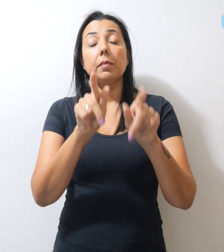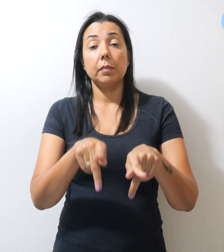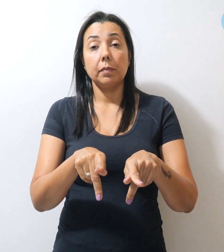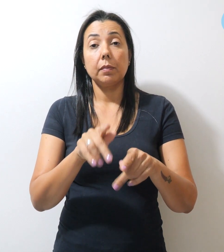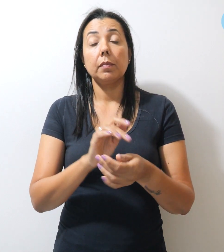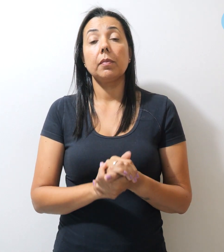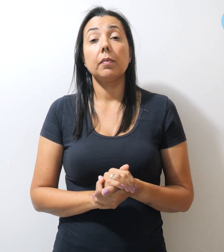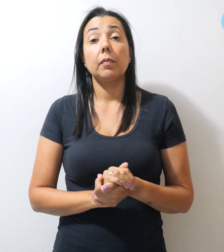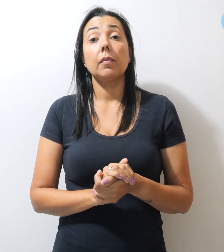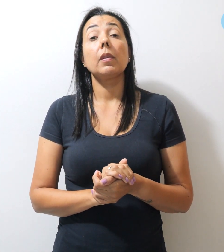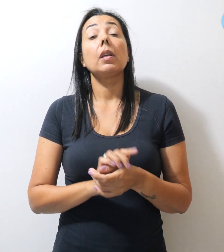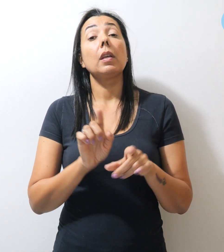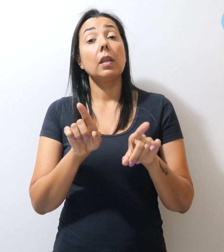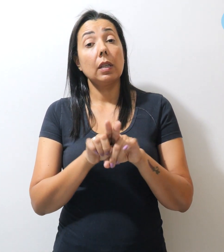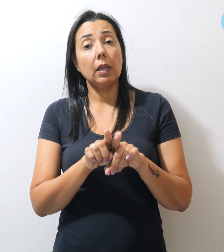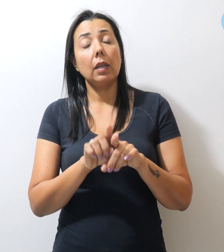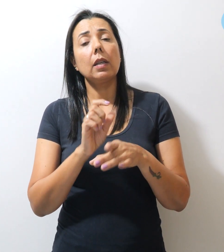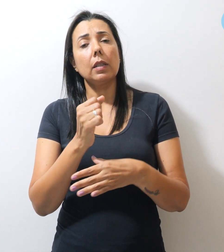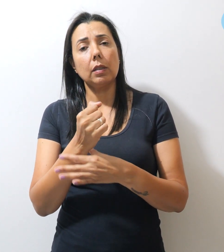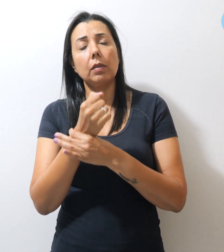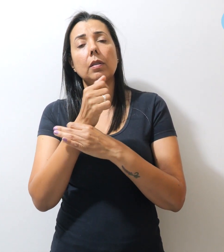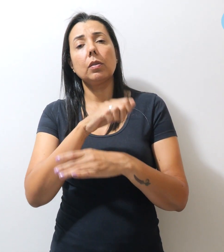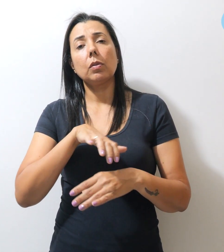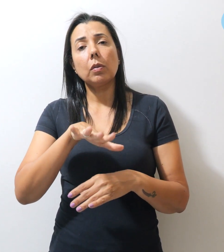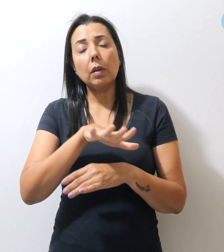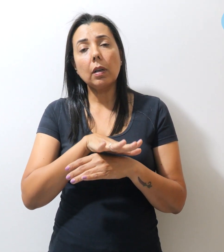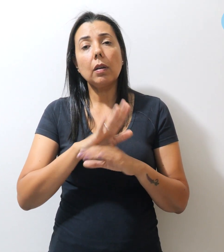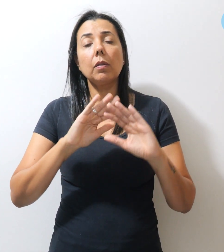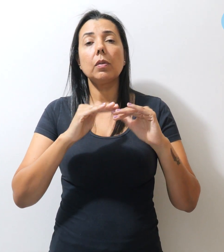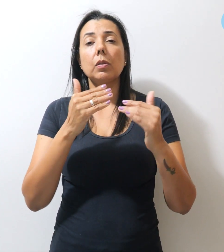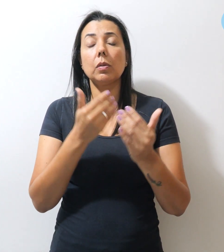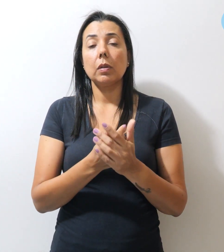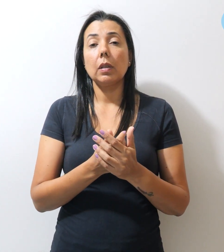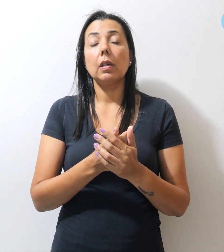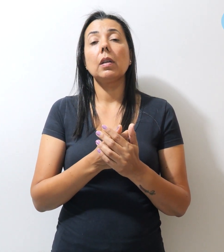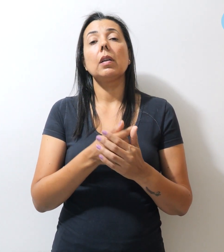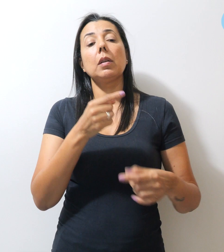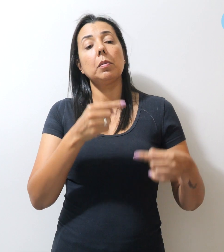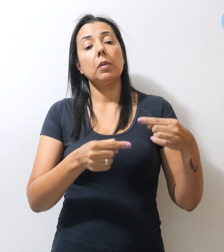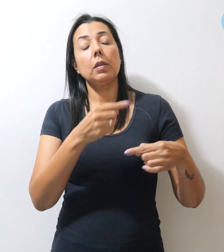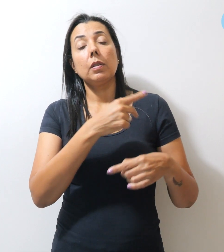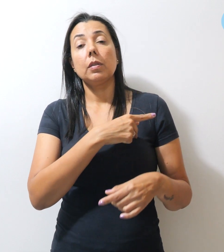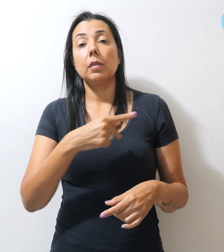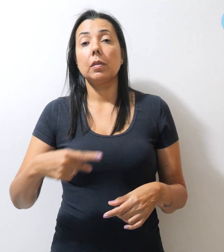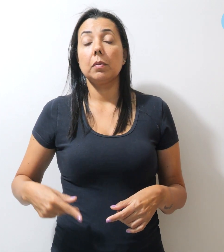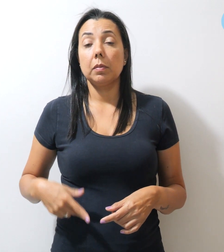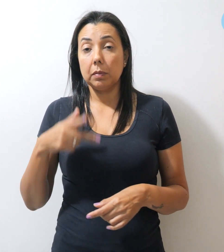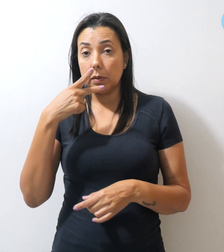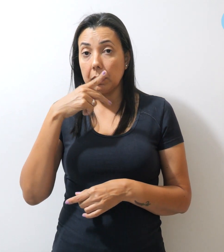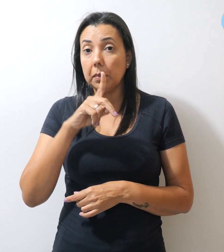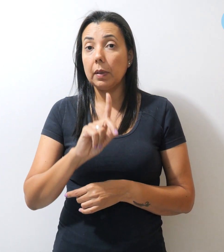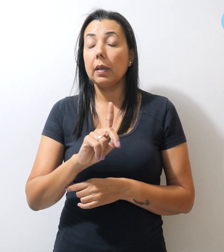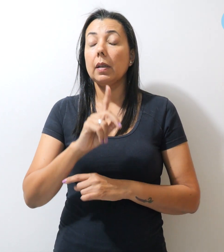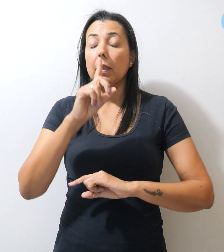Incluindo a segurança no ambiente escolar e políticas públicas para a evolução no